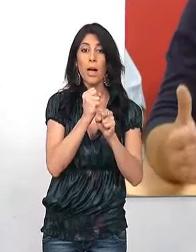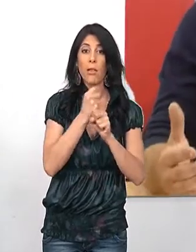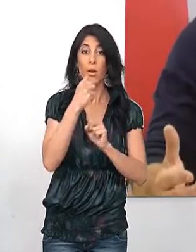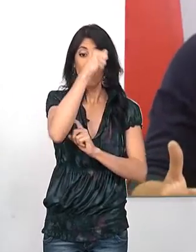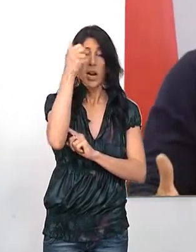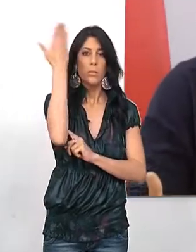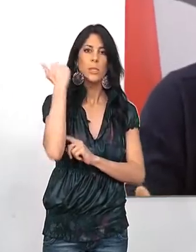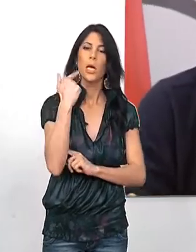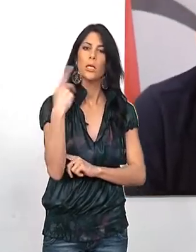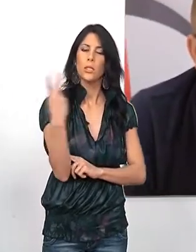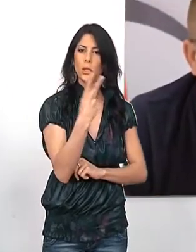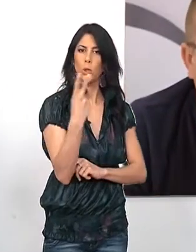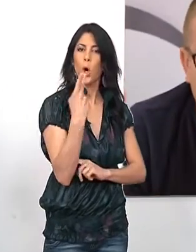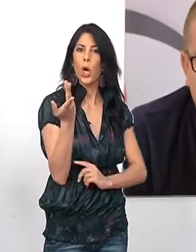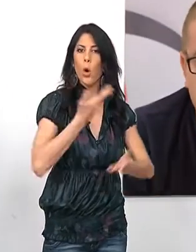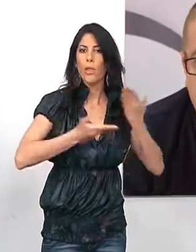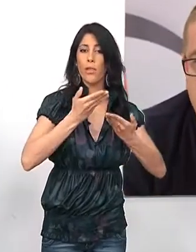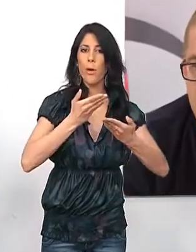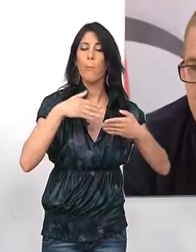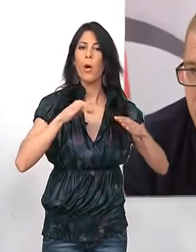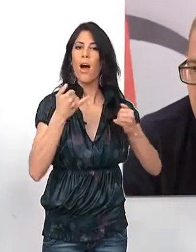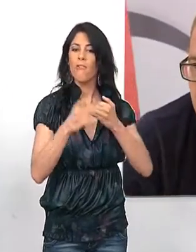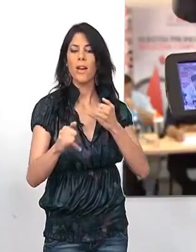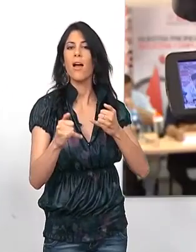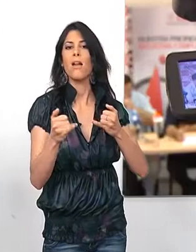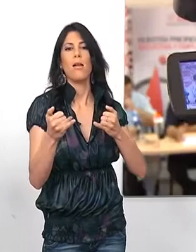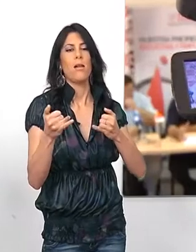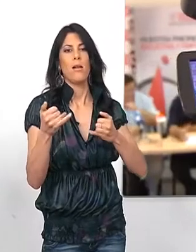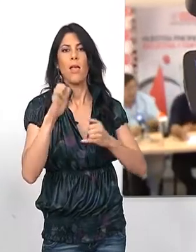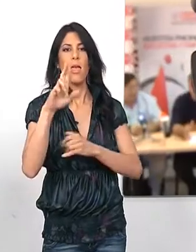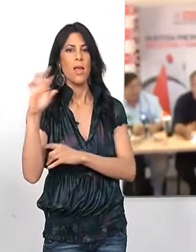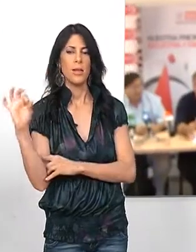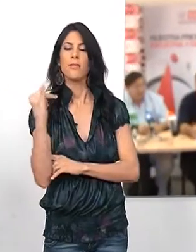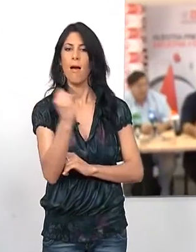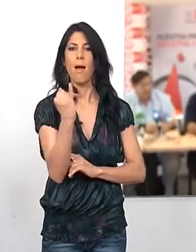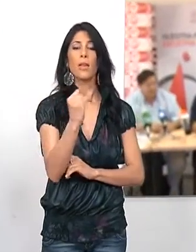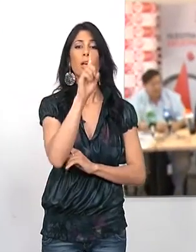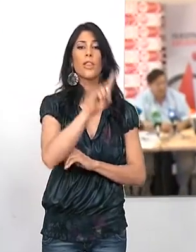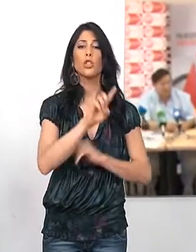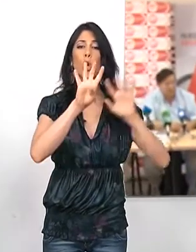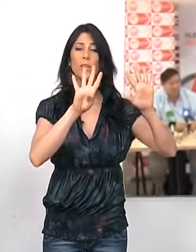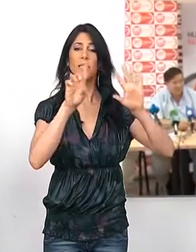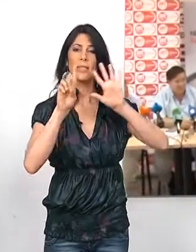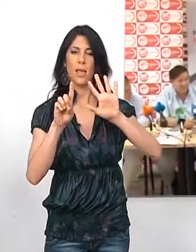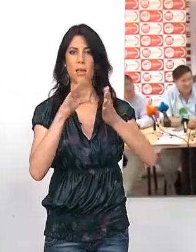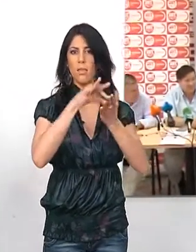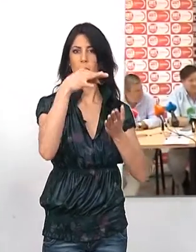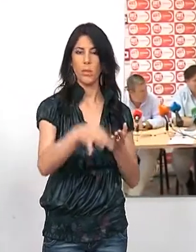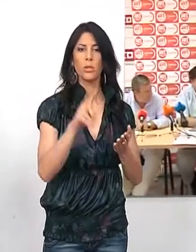verano pasado se negoció un ERTE y sin dar tiempo a que este concluyera, la empresa presentó un ERTE con 196 despidos, aprovechando